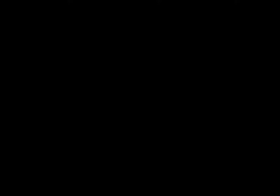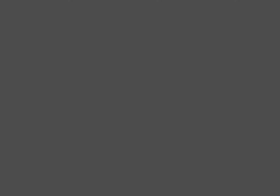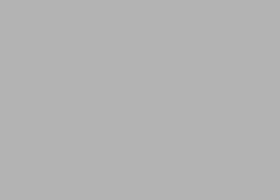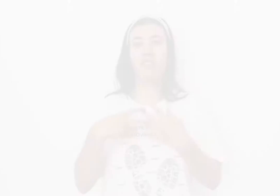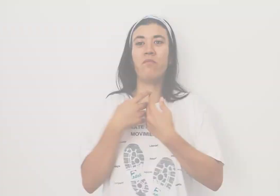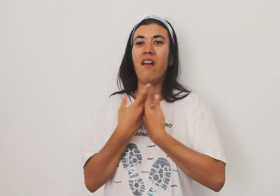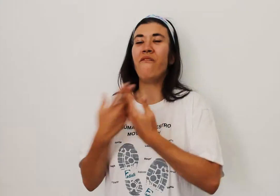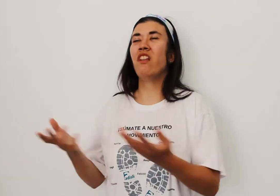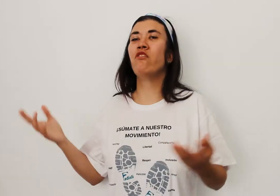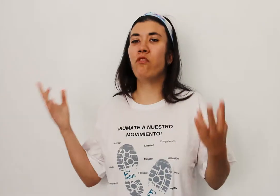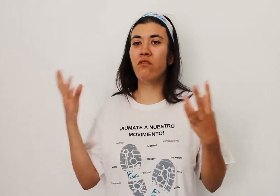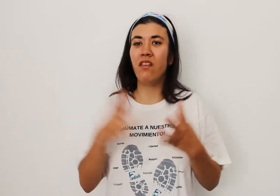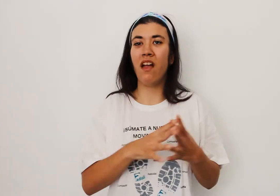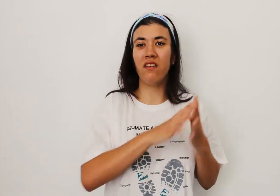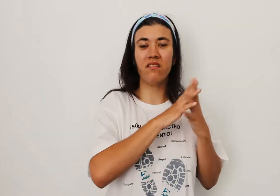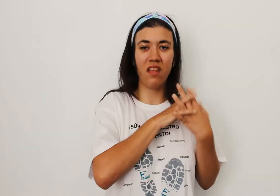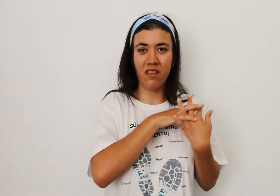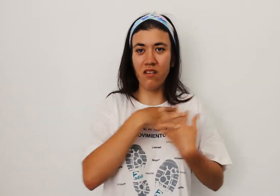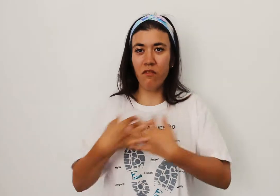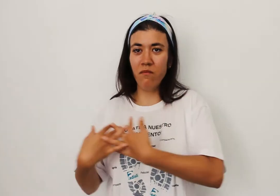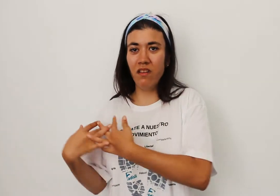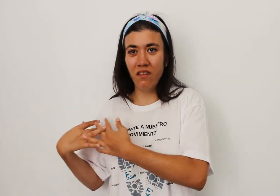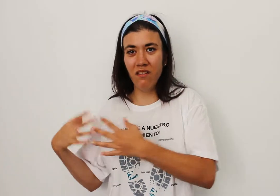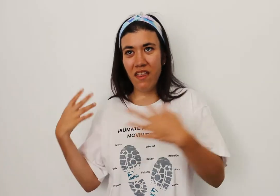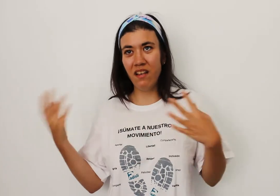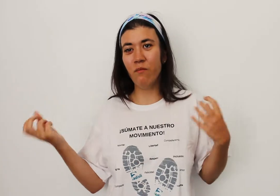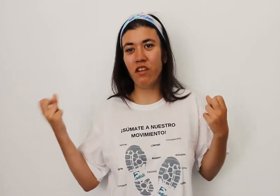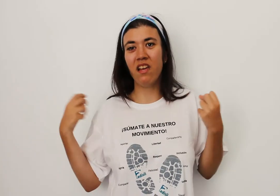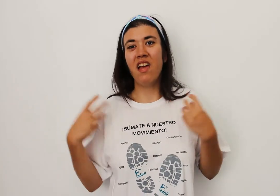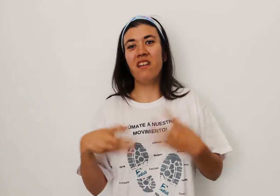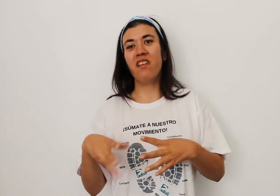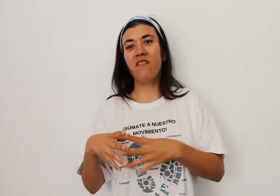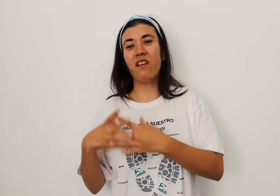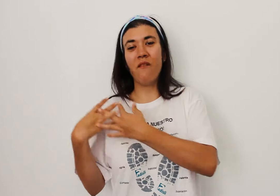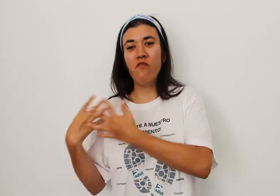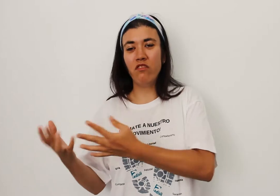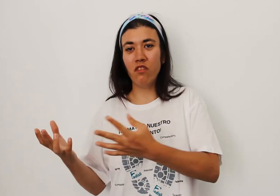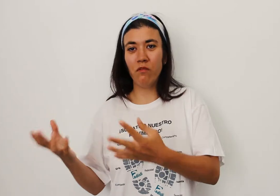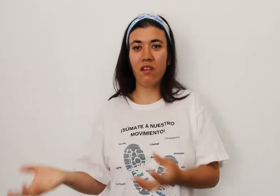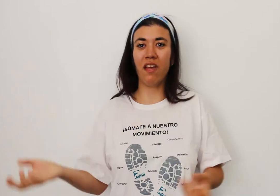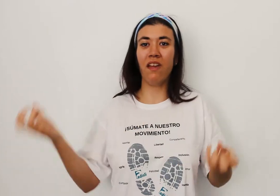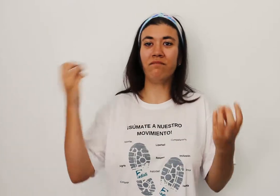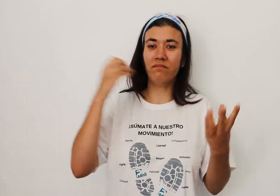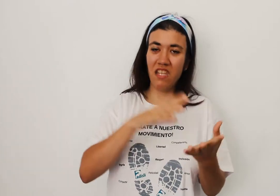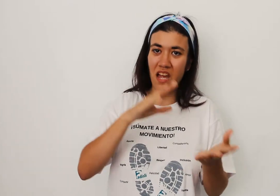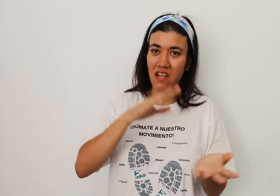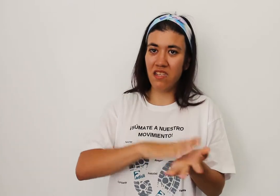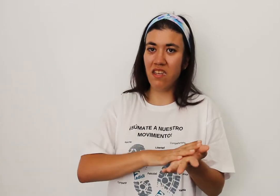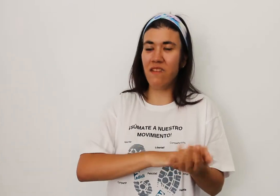Para mí los voluntarios dentro del Movimiento Adelri pues significan mucho porque ya sin